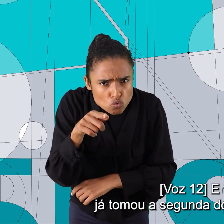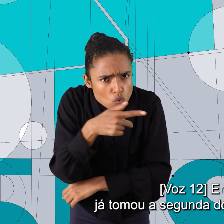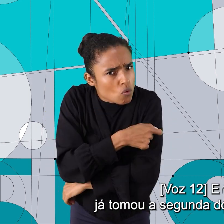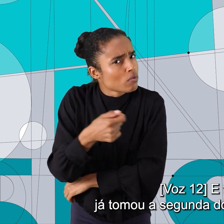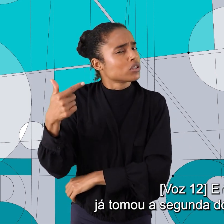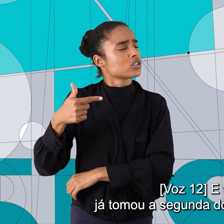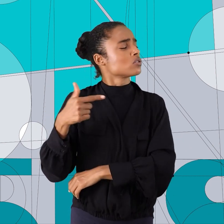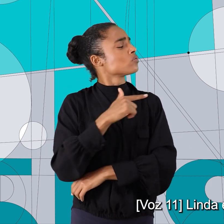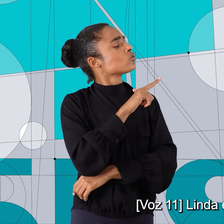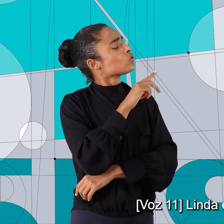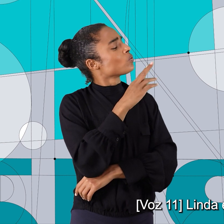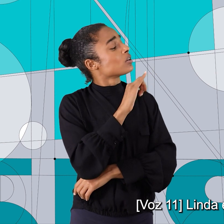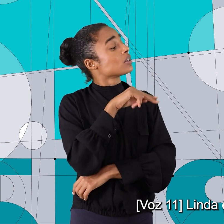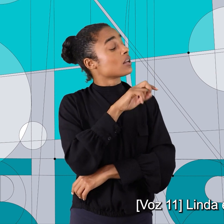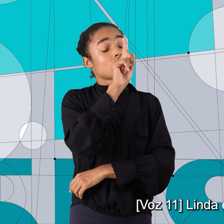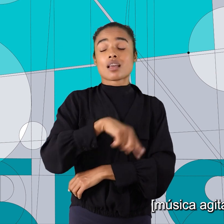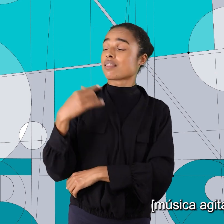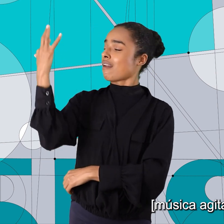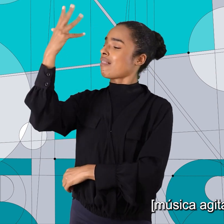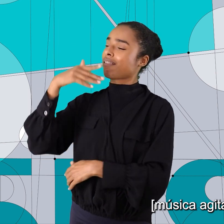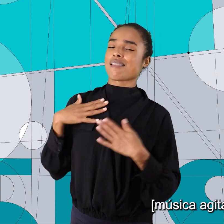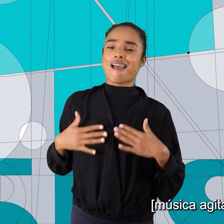segunda dose, Luciene? Linda e bela.